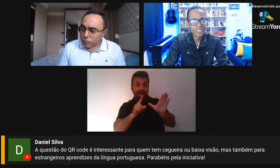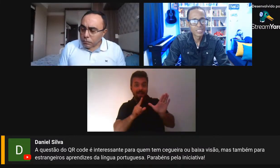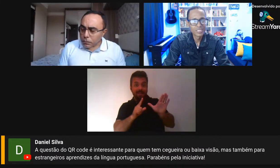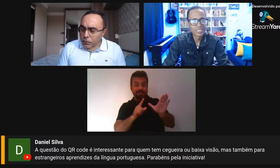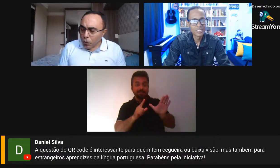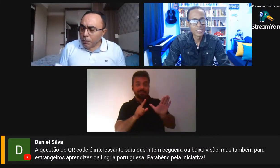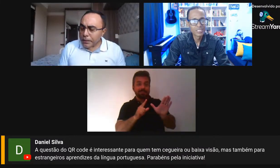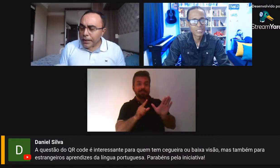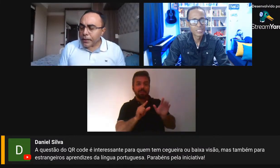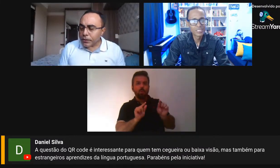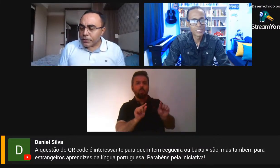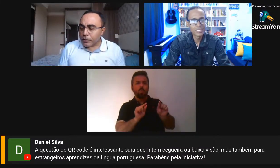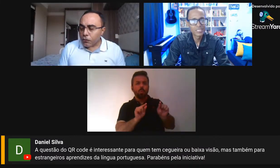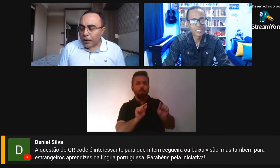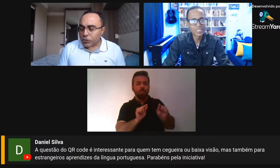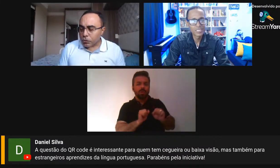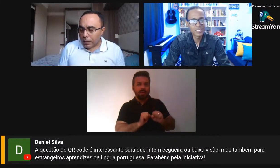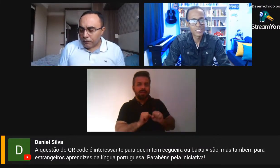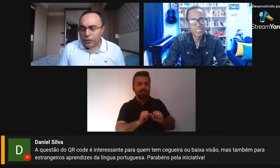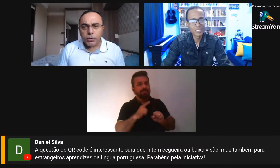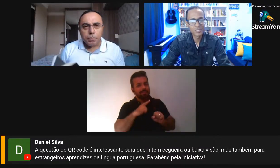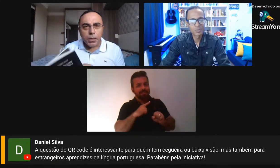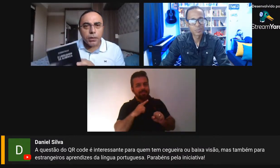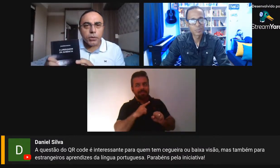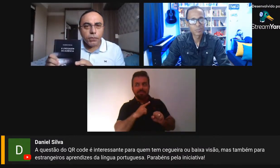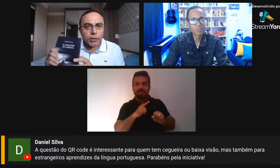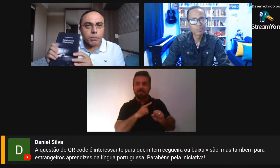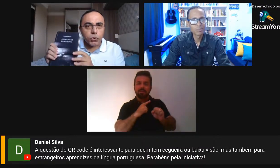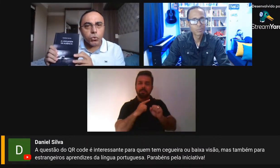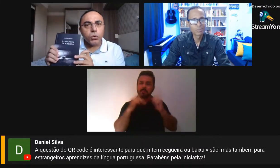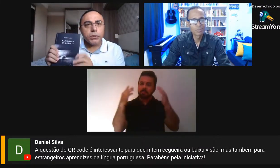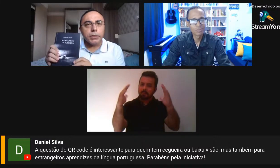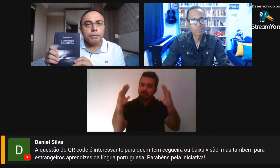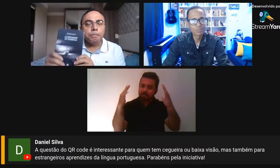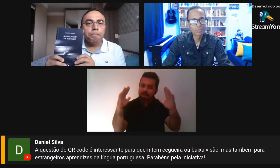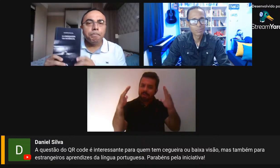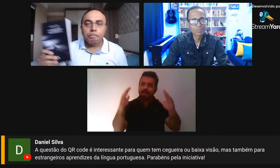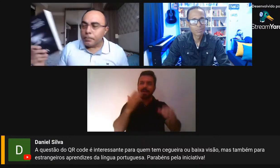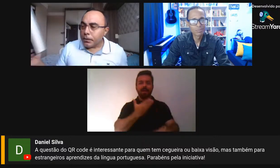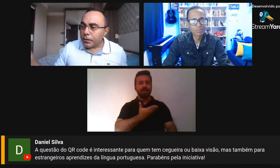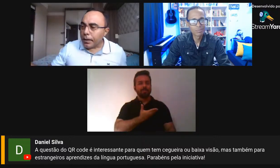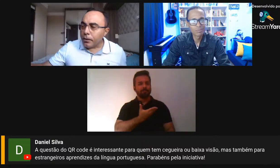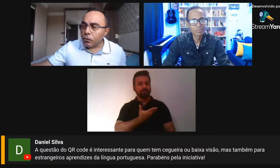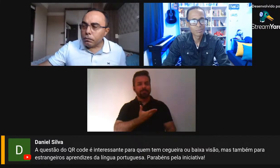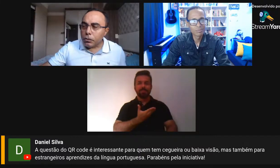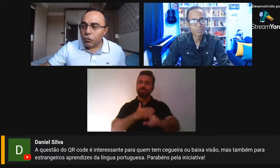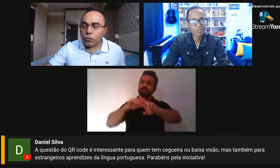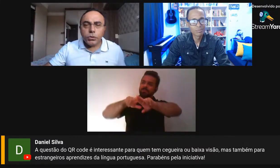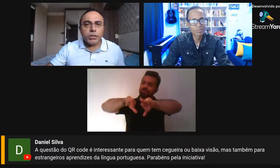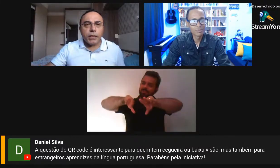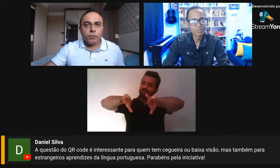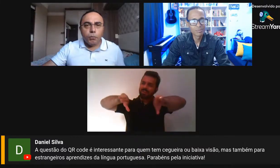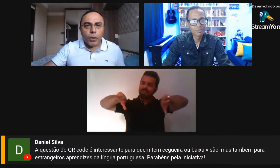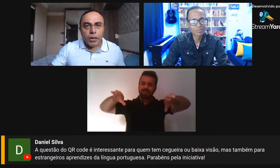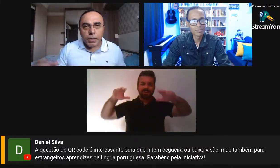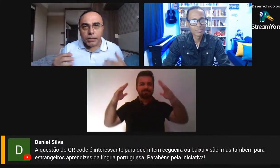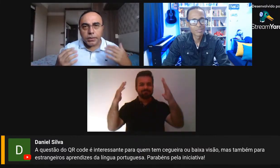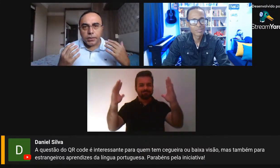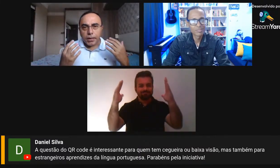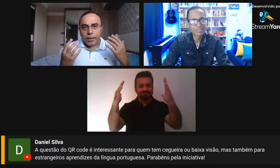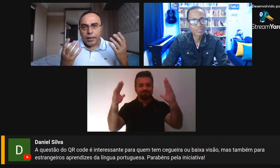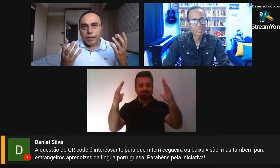homenagens, né, que eu faço a vários amigos, a várias pessoas, né, e aí eu escrevo